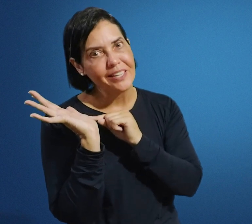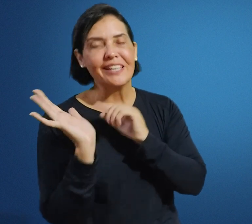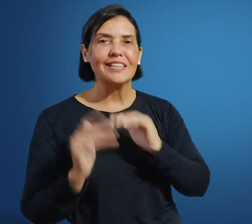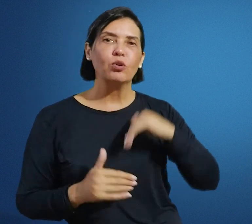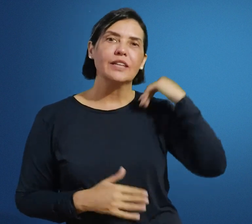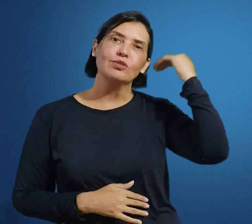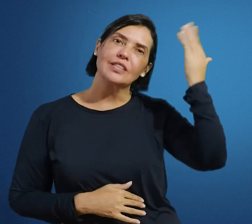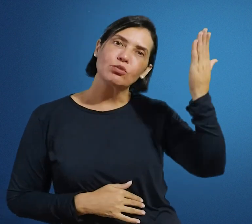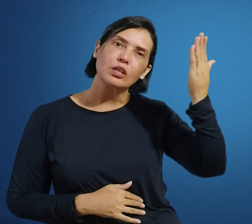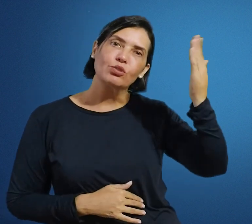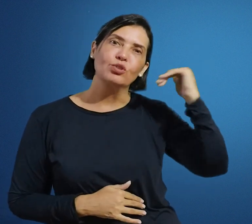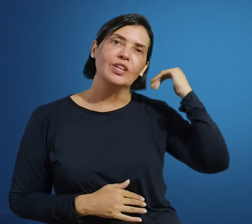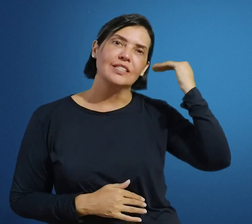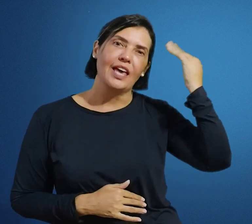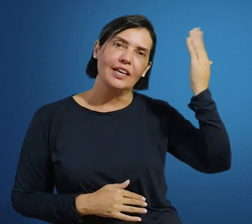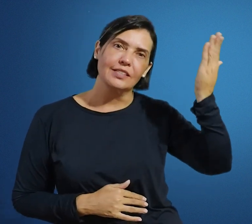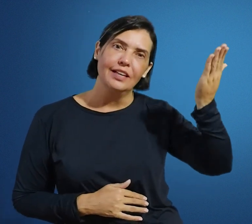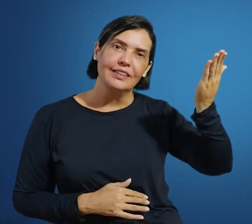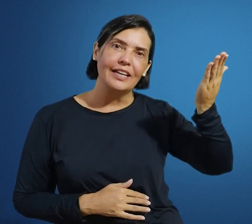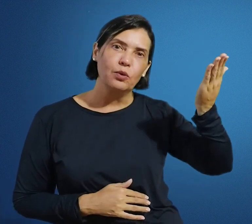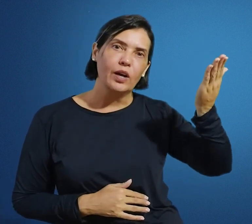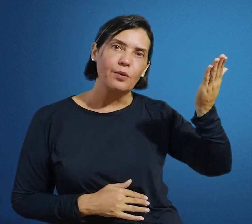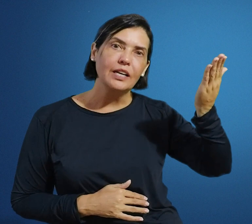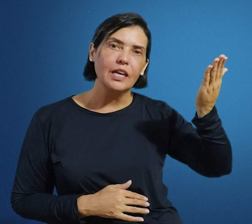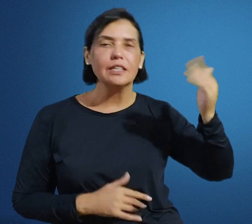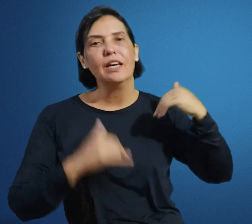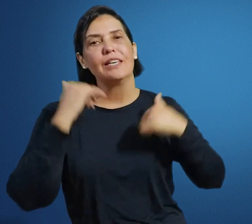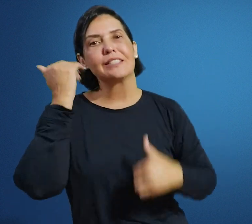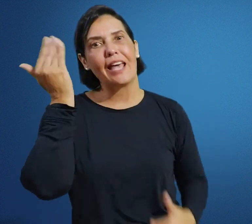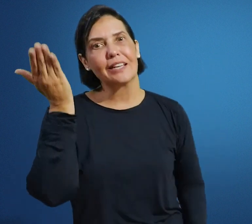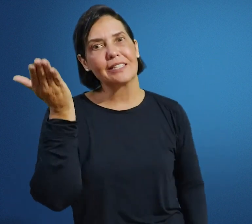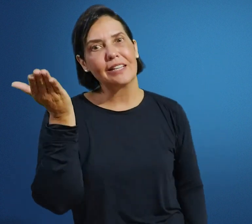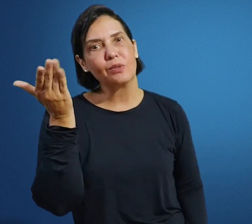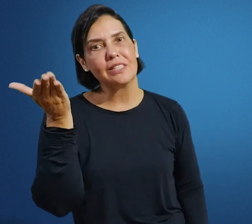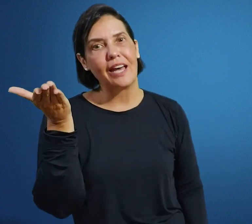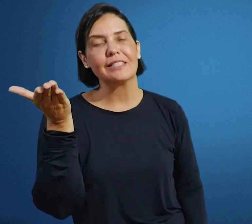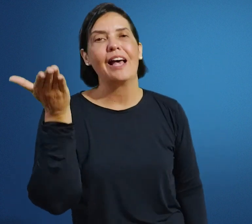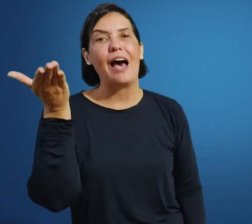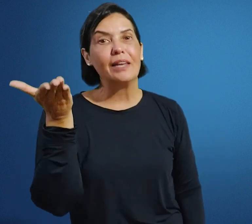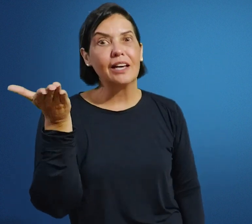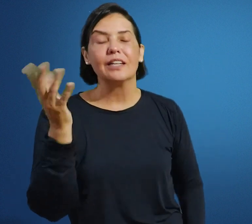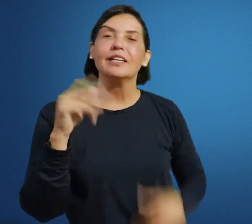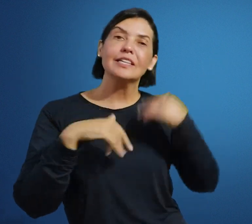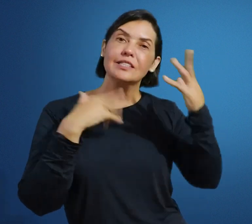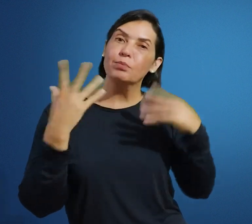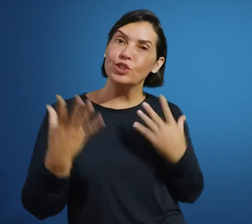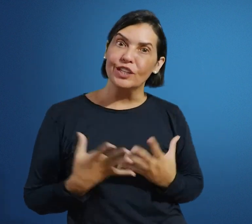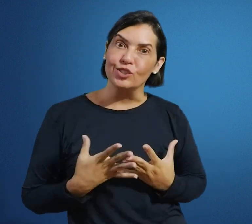E assim acontece nos Estados Unidos, onde tem as regras da língua oral inglesa e as regras da língua de sinais americana e assim por diante,